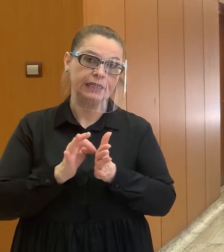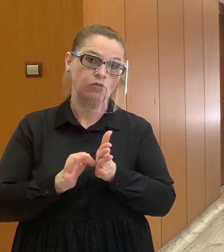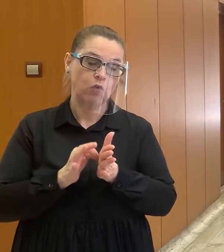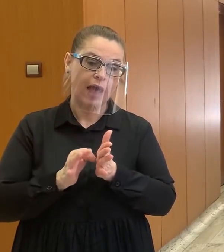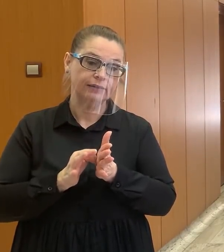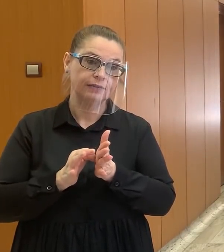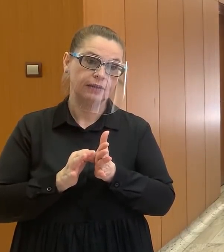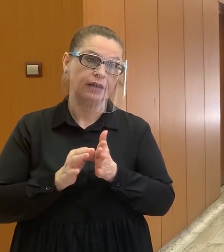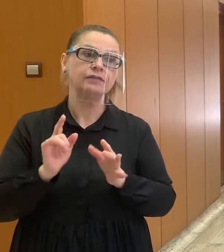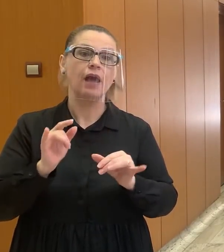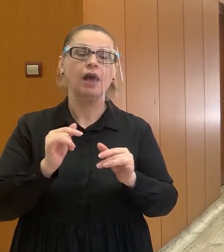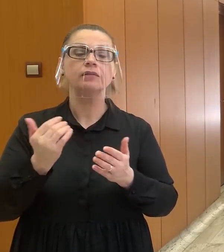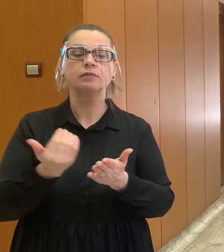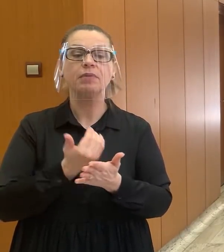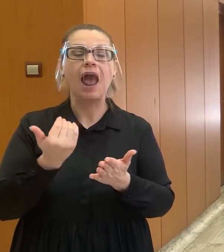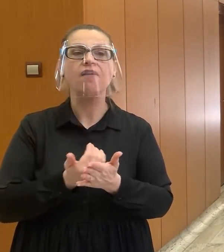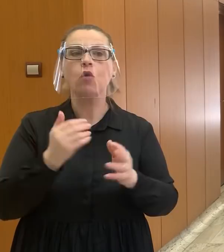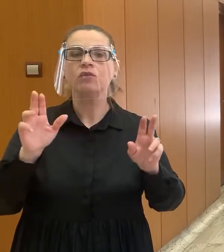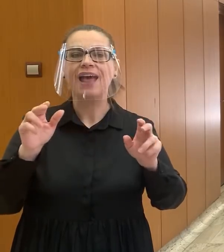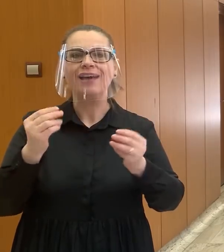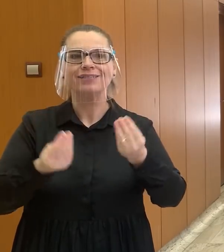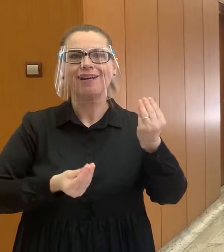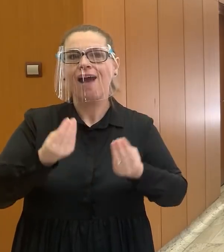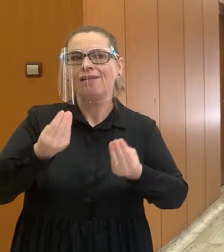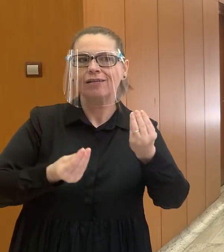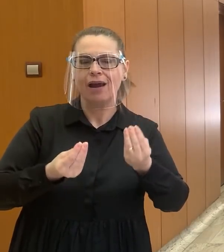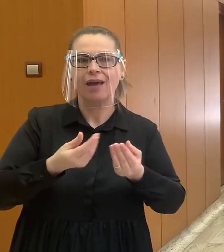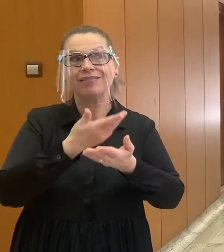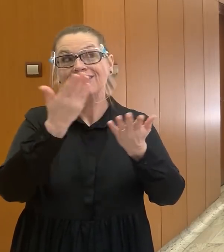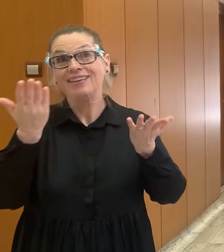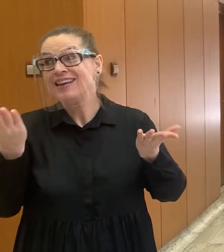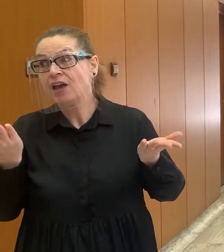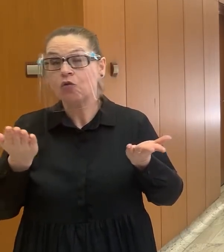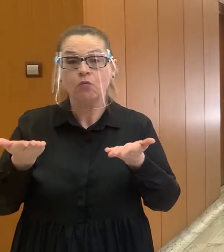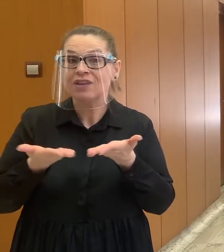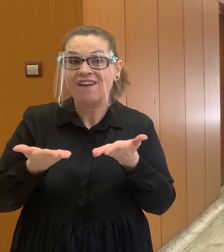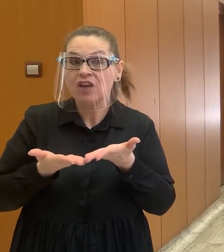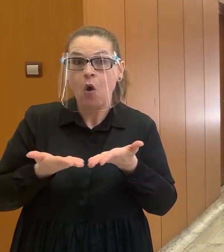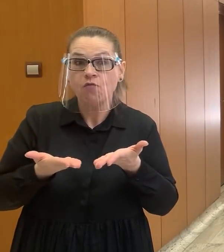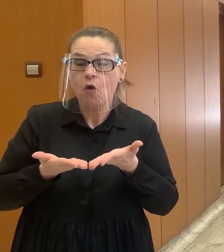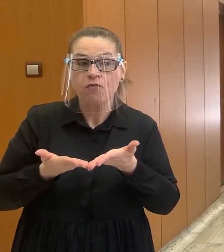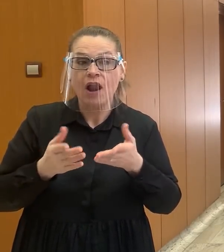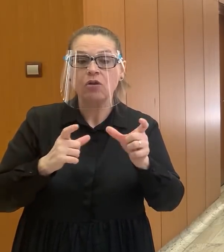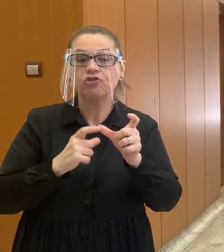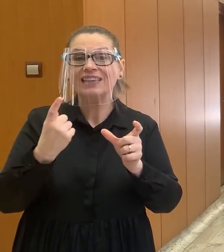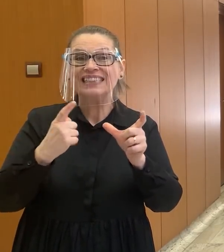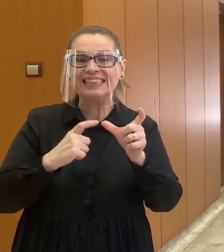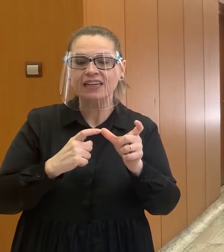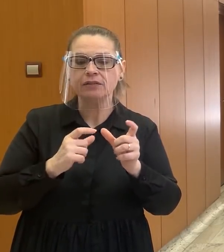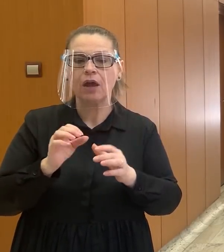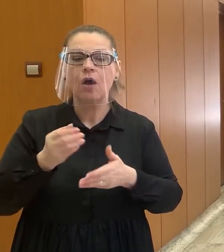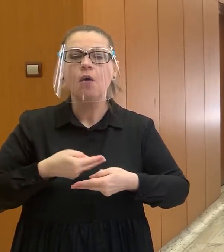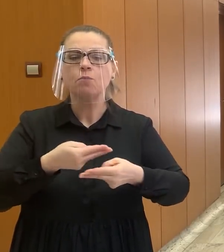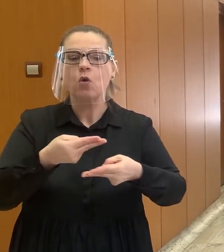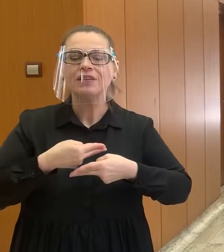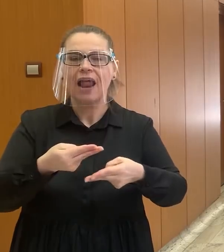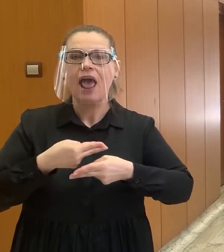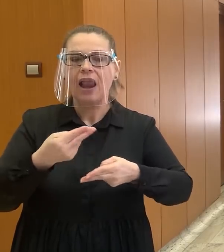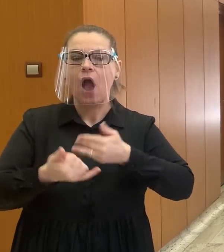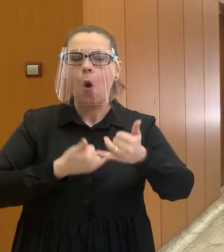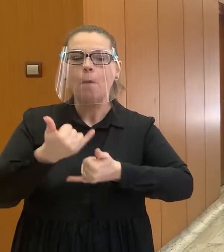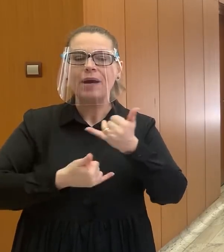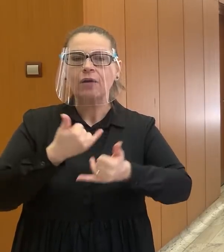spravodajskú hru, pretože niekomu veľmi nevyhovovalo, že Slovenská informačná služba posielala opakovane